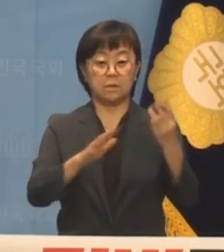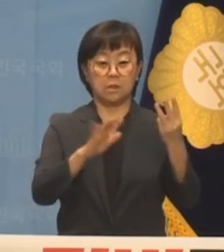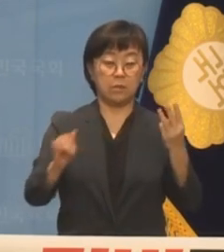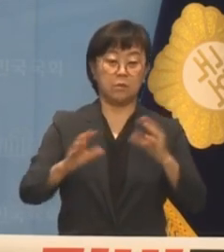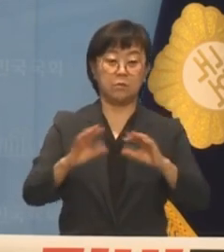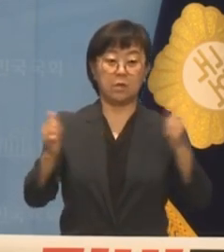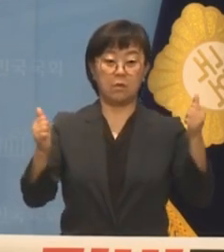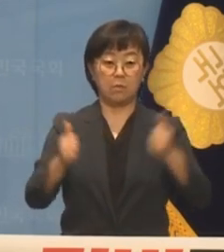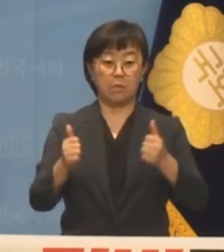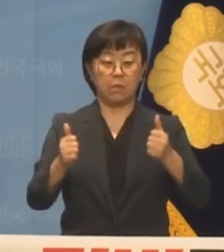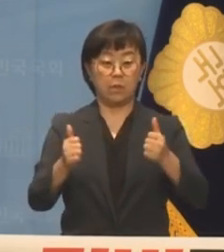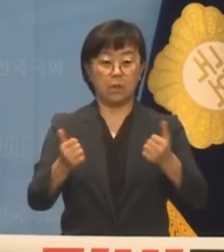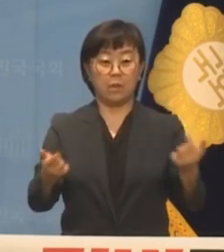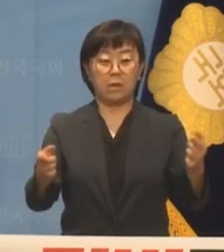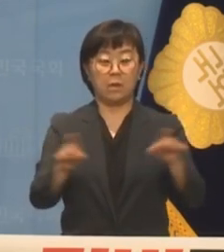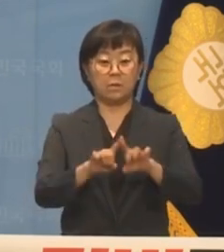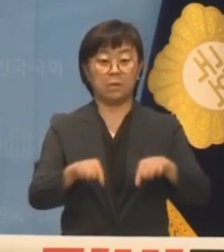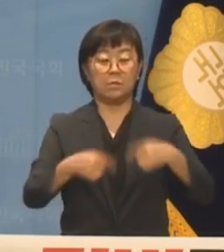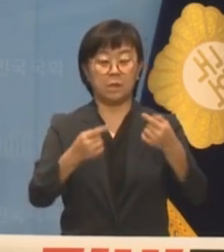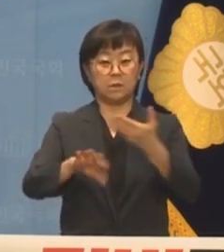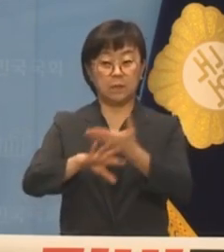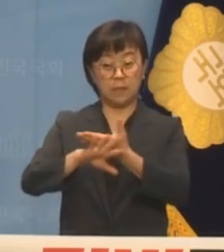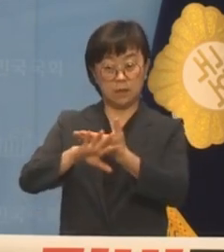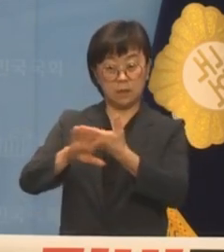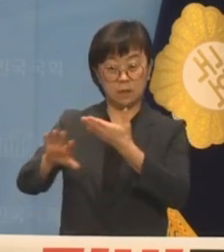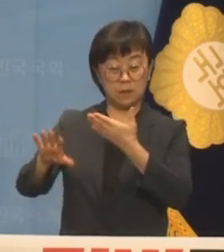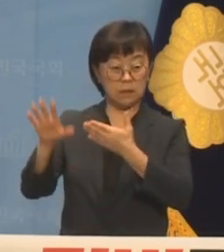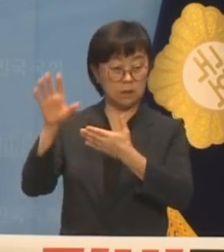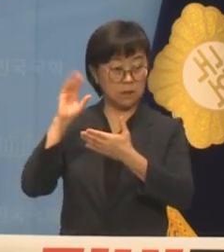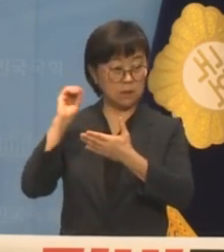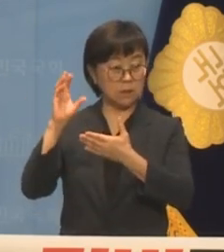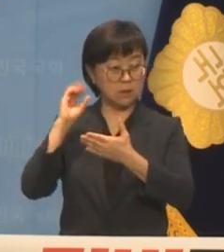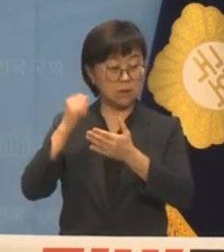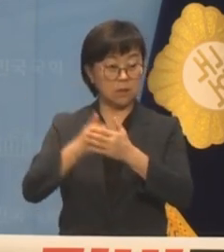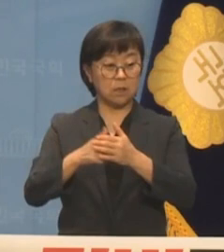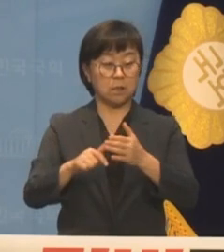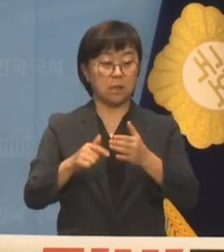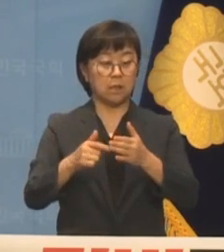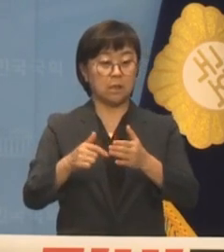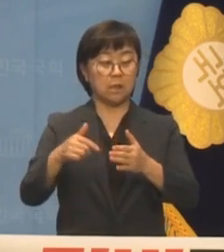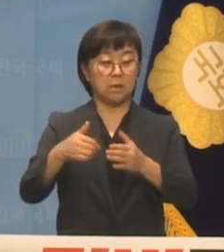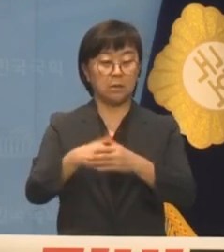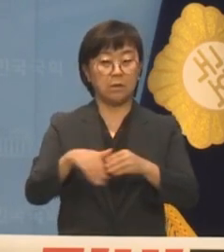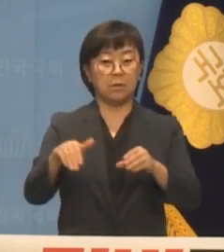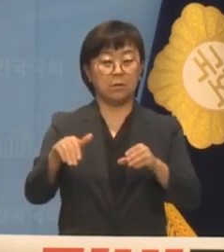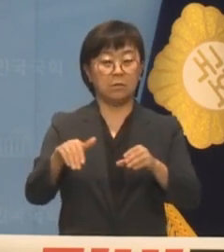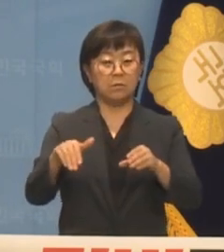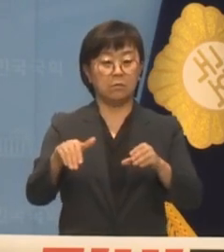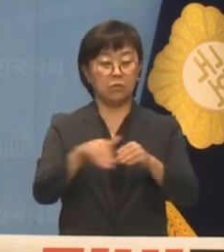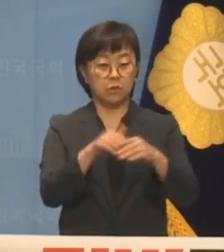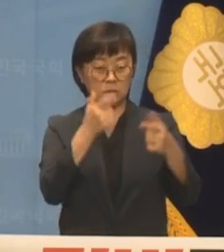국회의원들이 동참한 다른 기자회견에서 친문의 의원들은